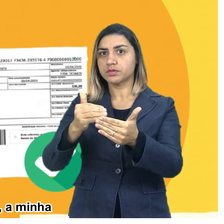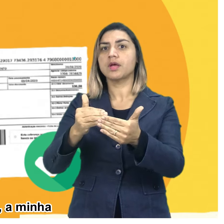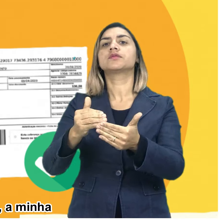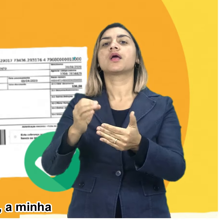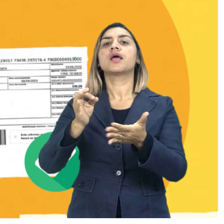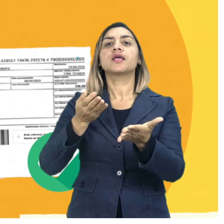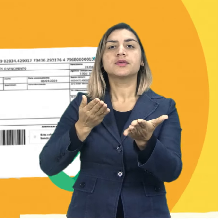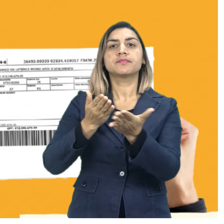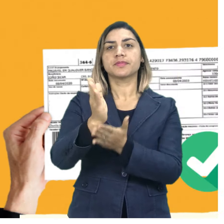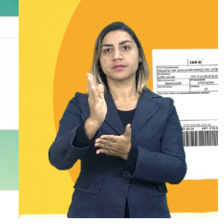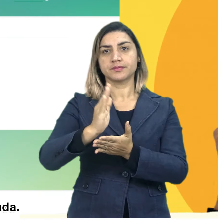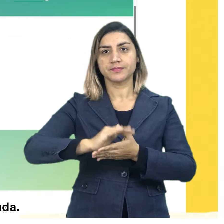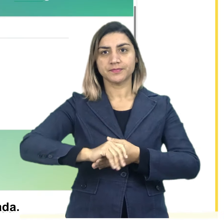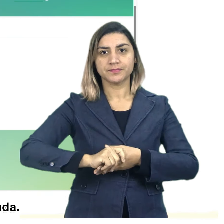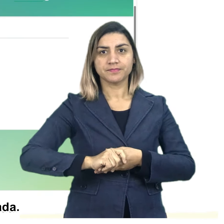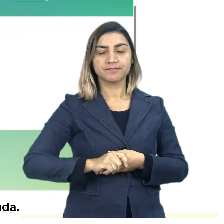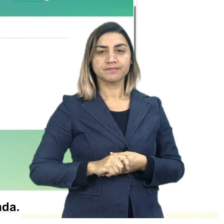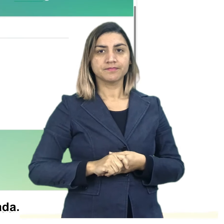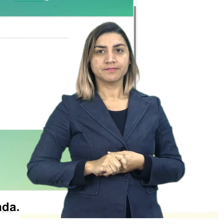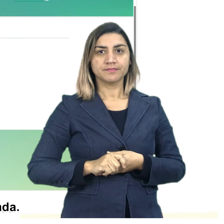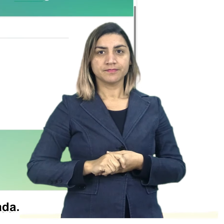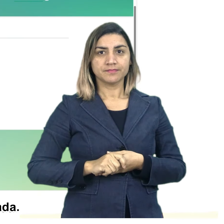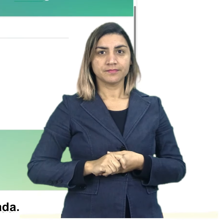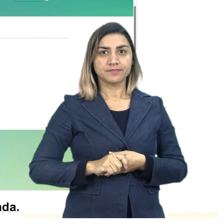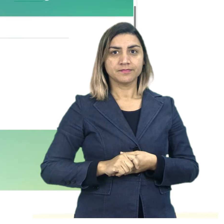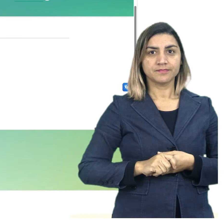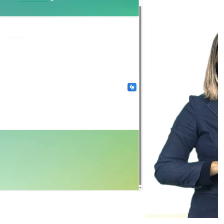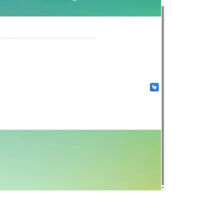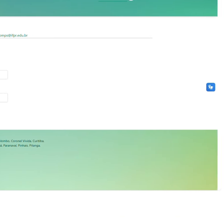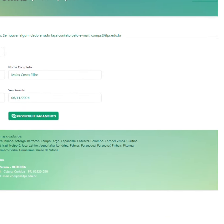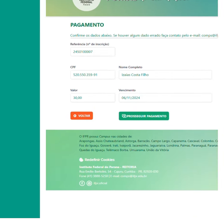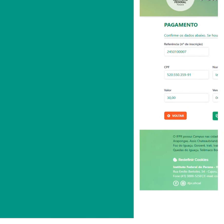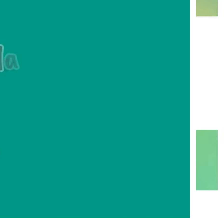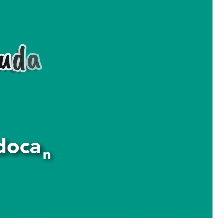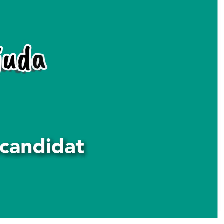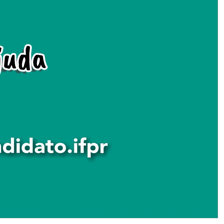E depois disso, a minha inscrição será processada e confirmada.